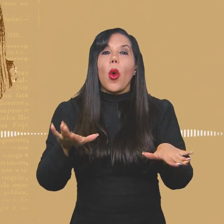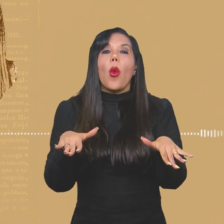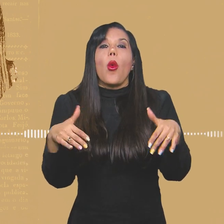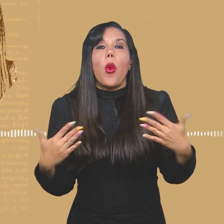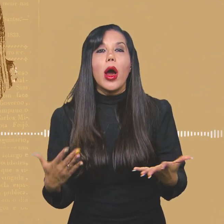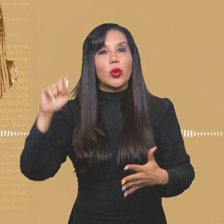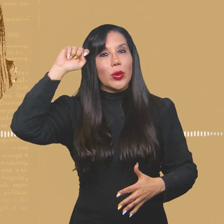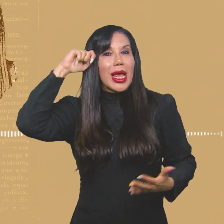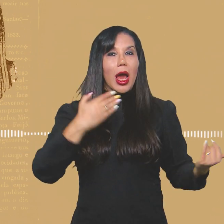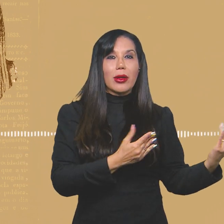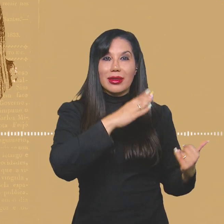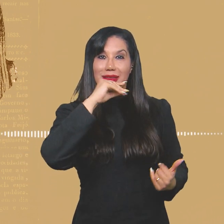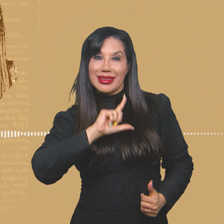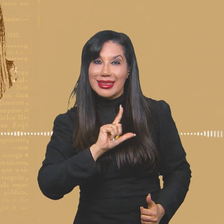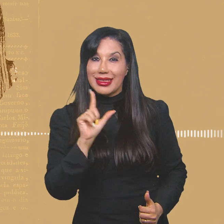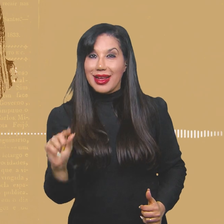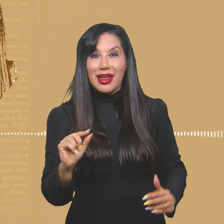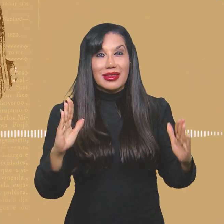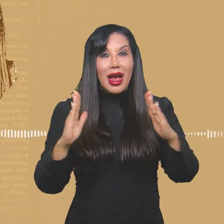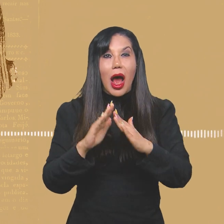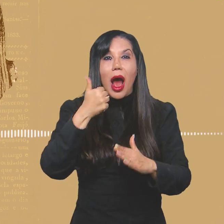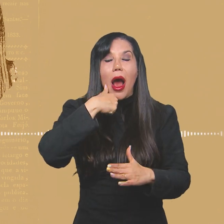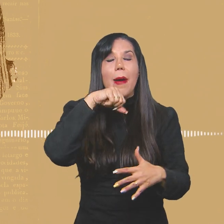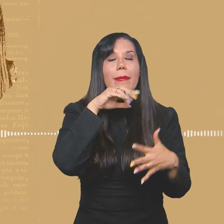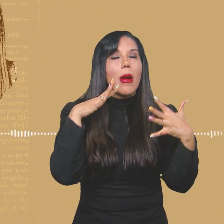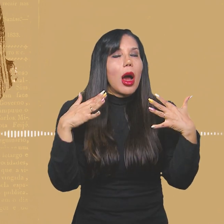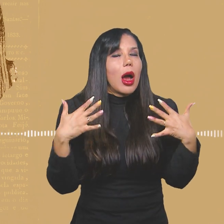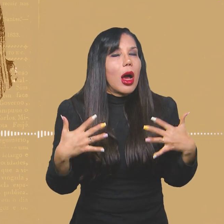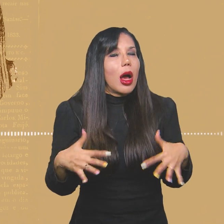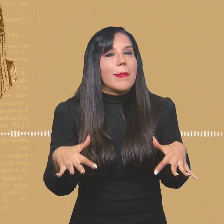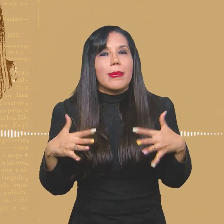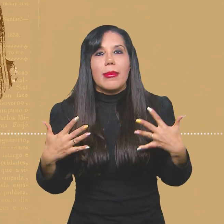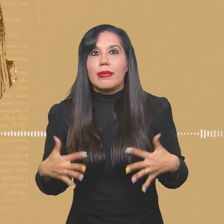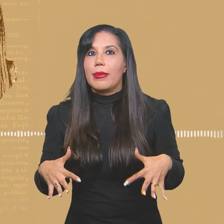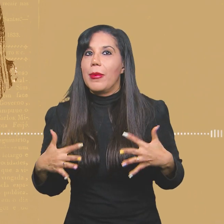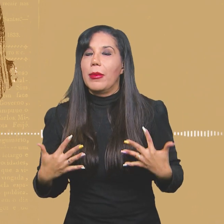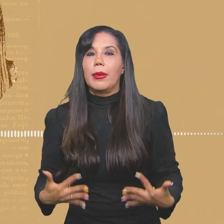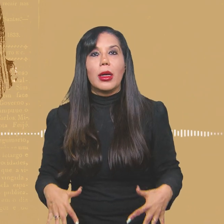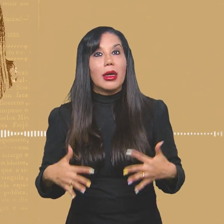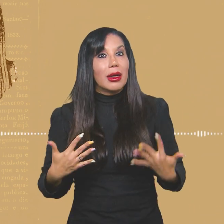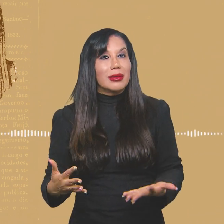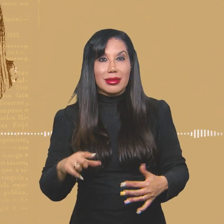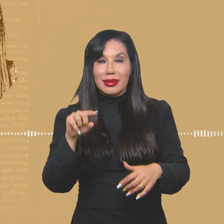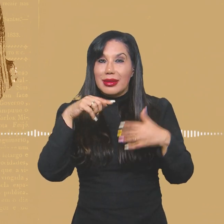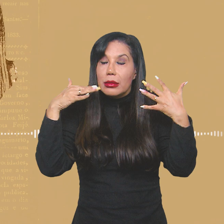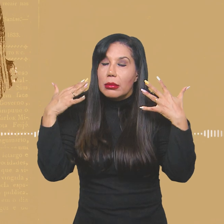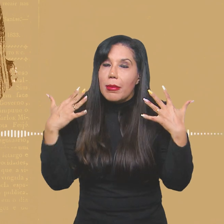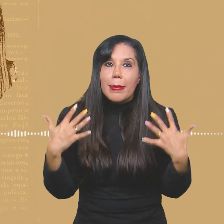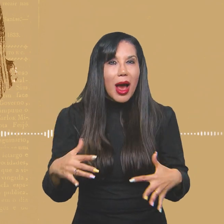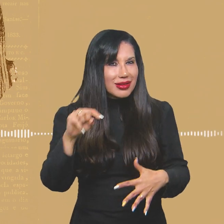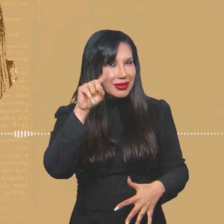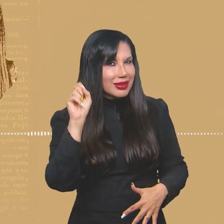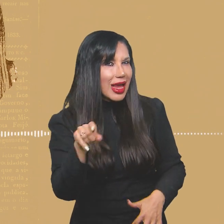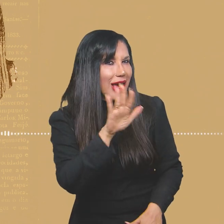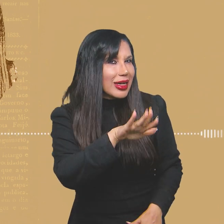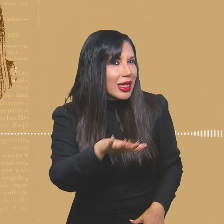negro adolescente sai de casa, a mãe fica em pânico. Em pânico. Será que essa